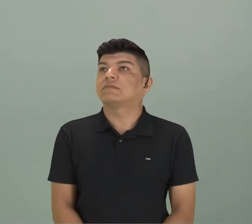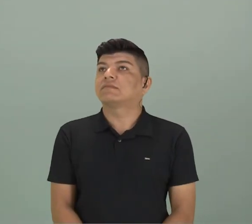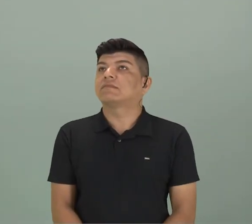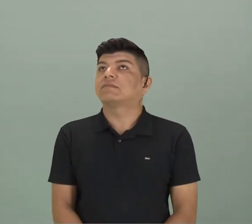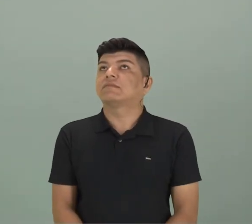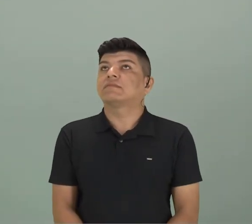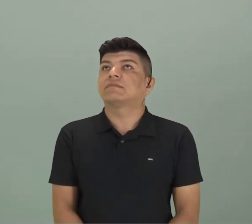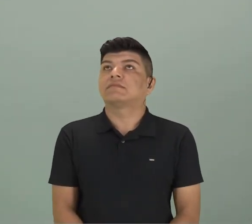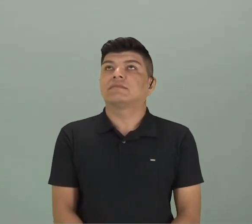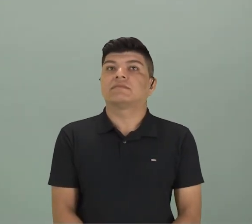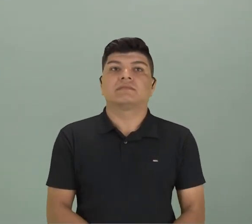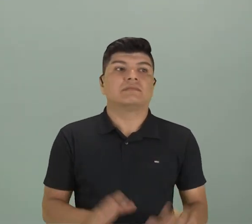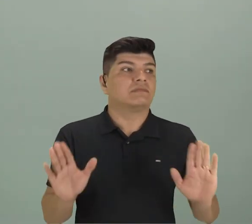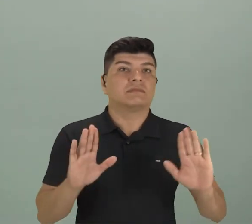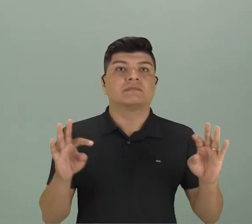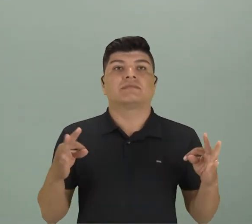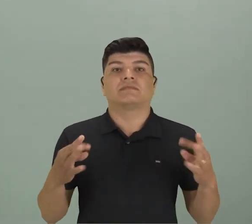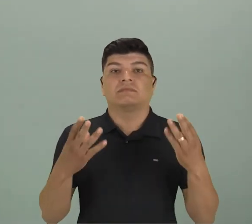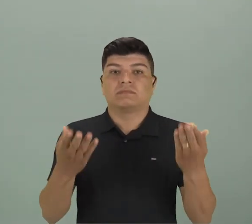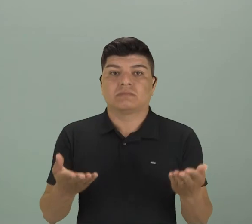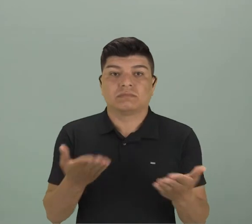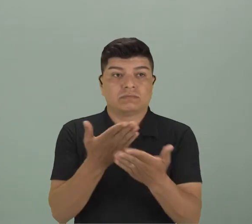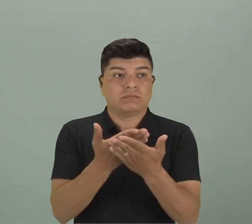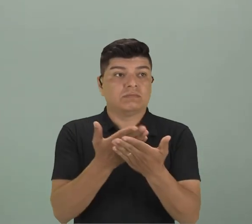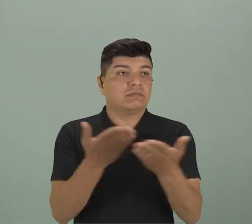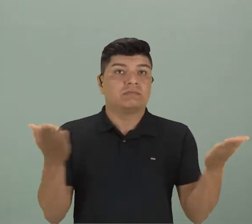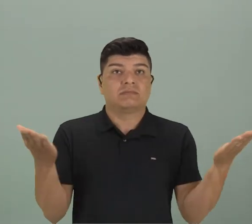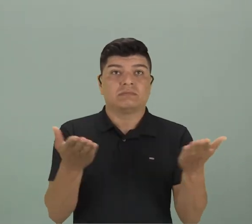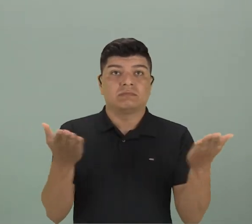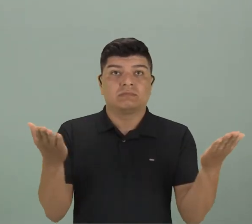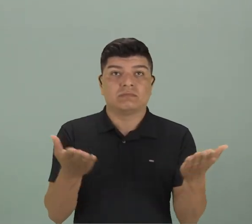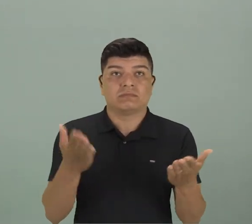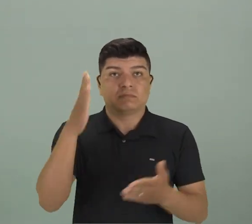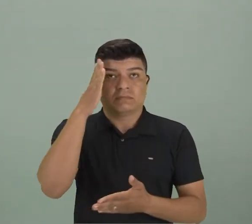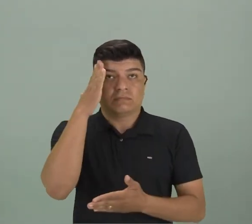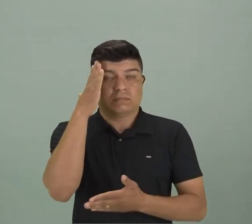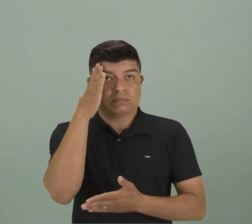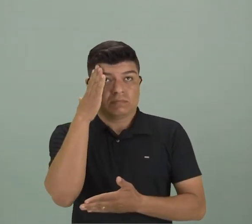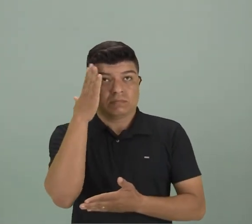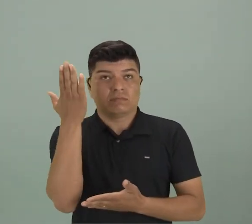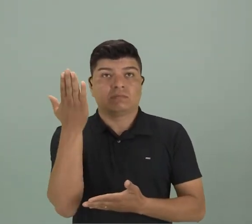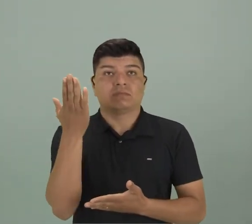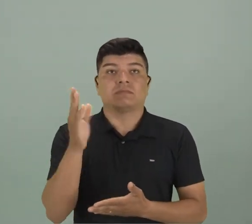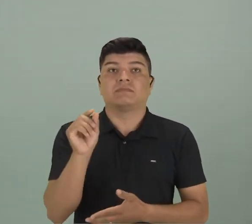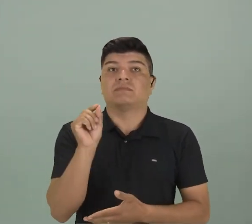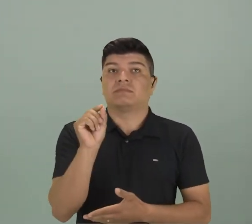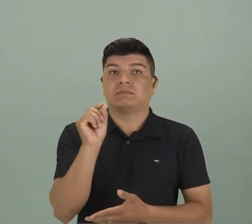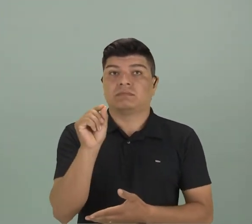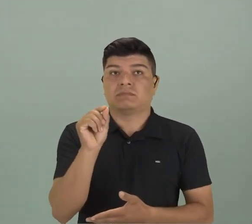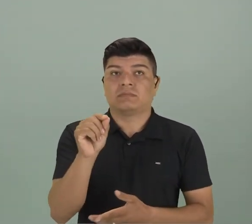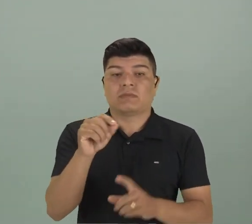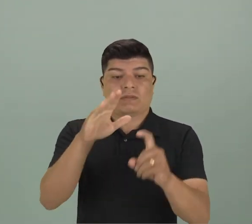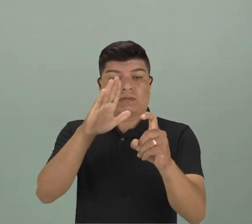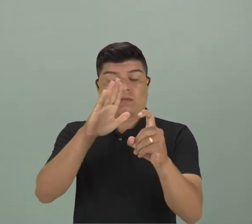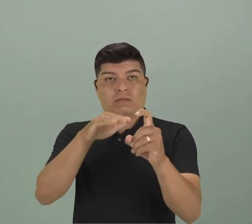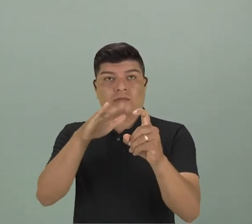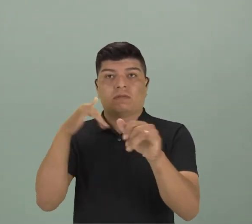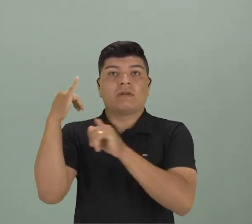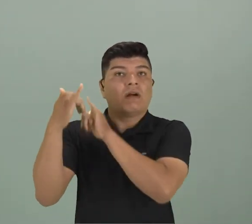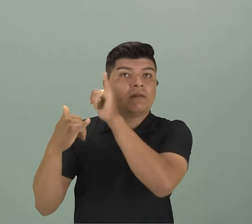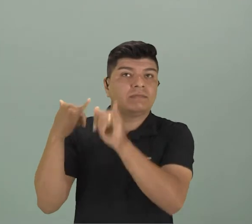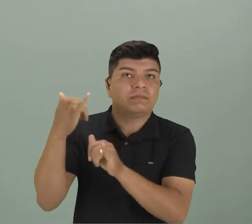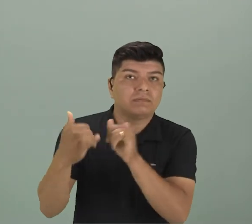Hola a todos, en nuestra aula de hoy vamos a ver un poco sobre los mitos y leyendas,